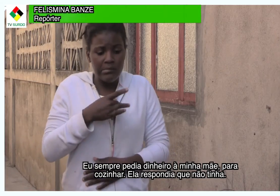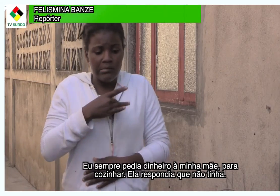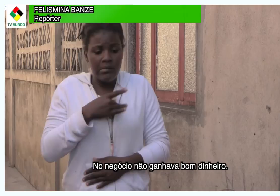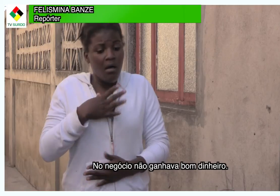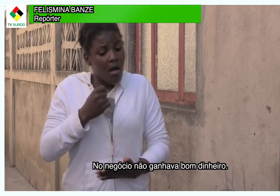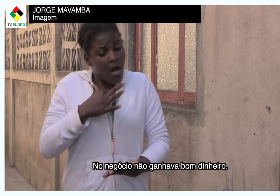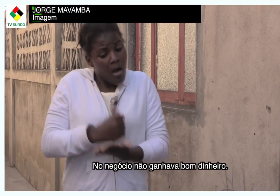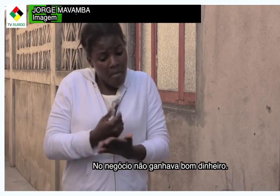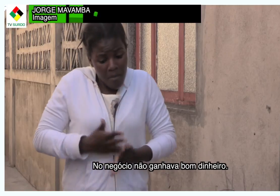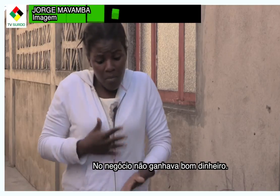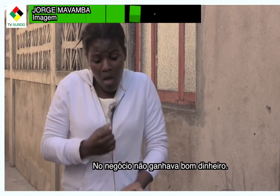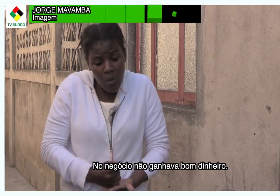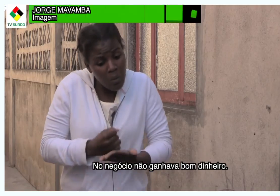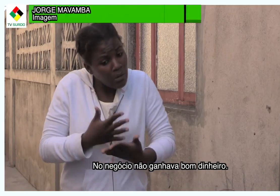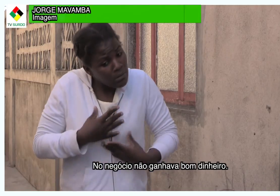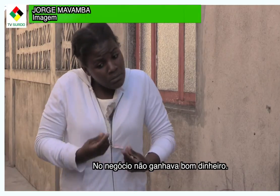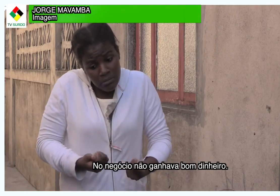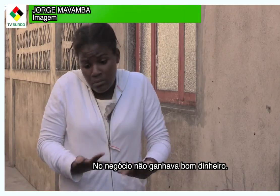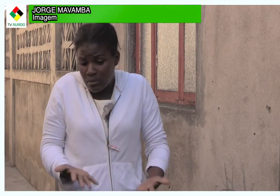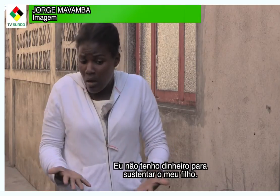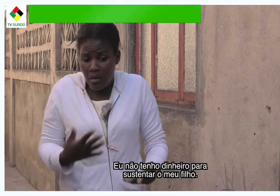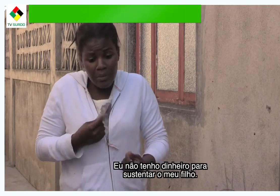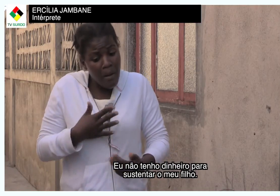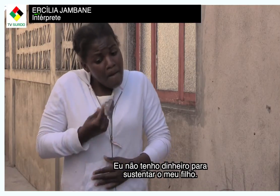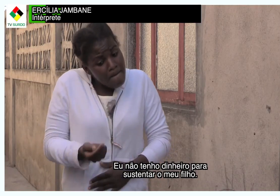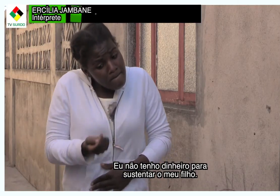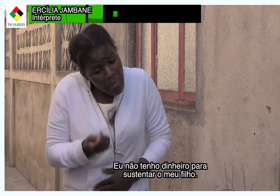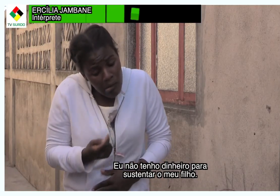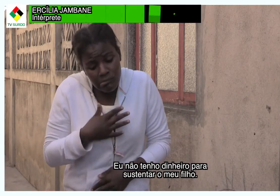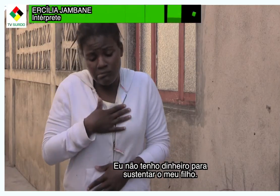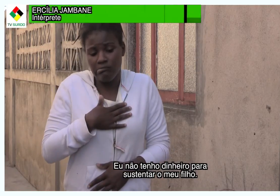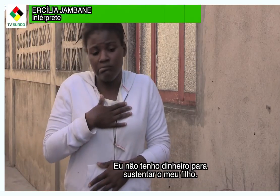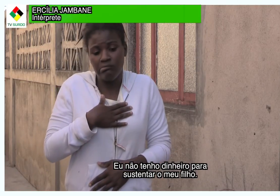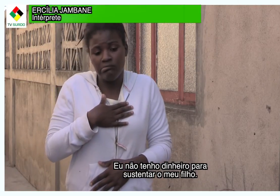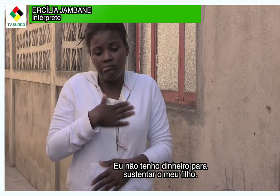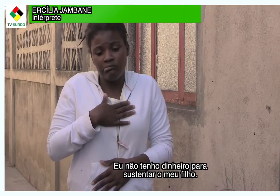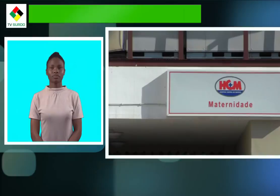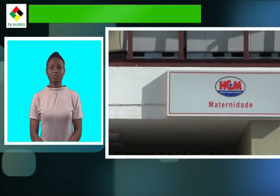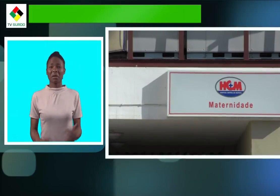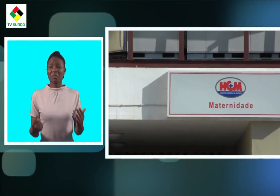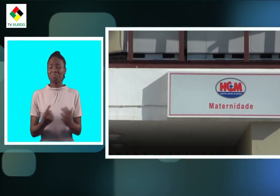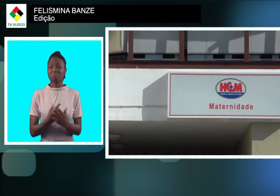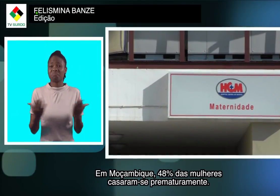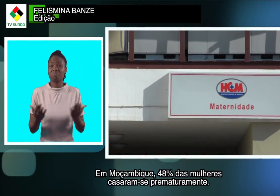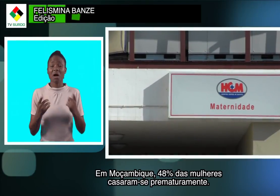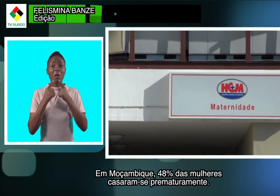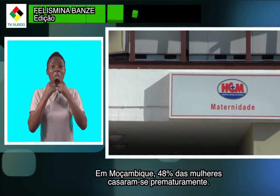não tinha. No negócio não ganhava bom dinheiro. Eu não tenho dinheiro para sustentar o meu filho.